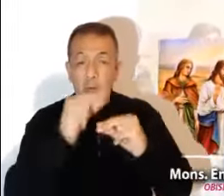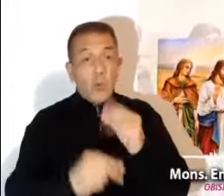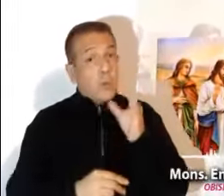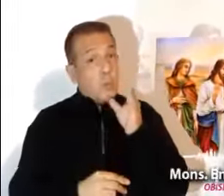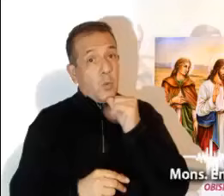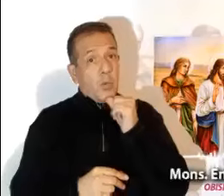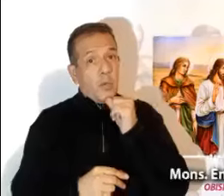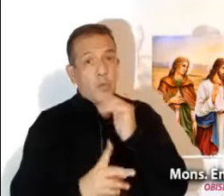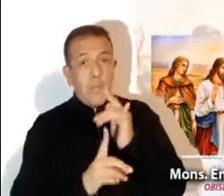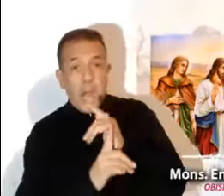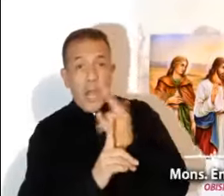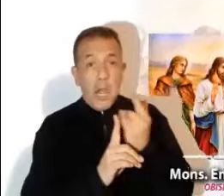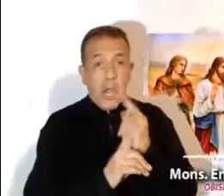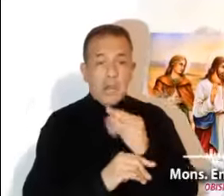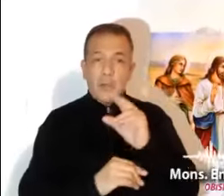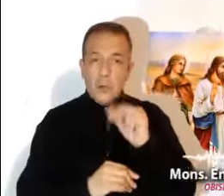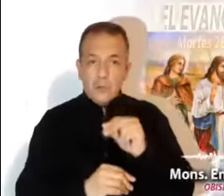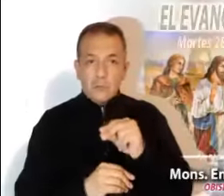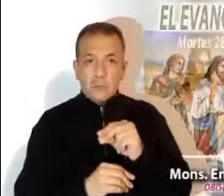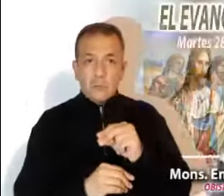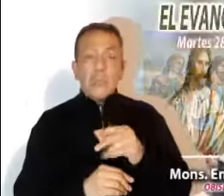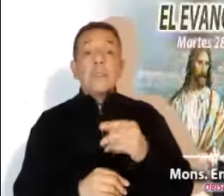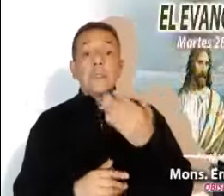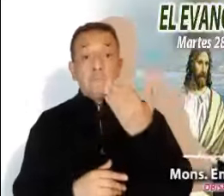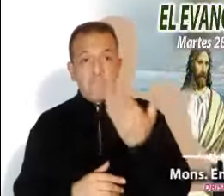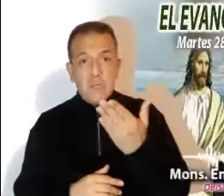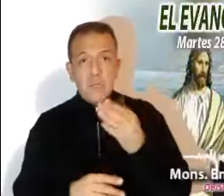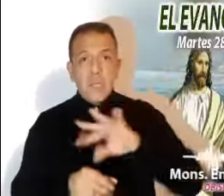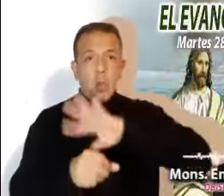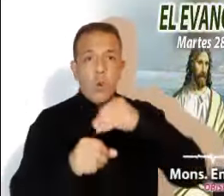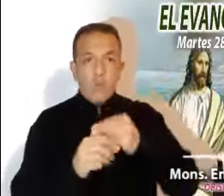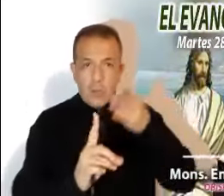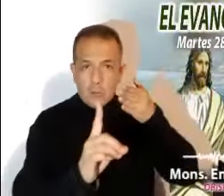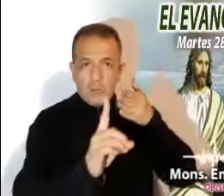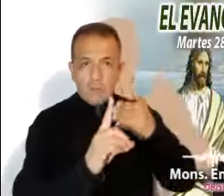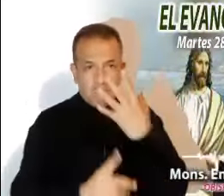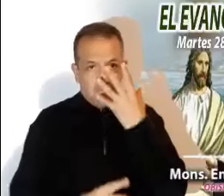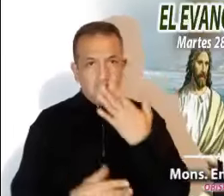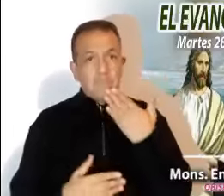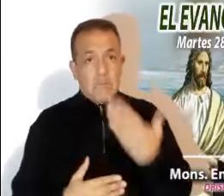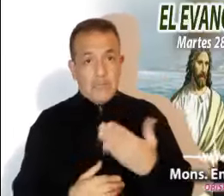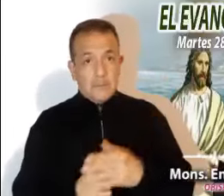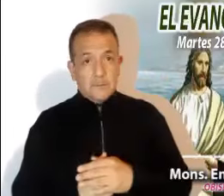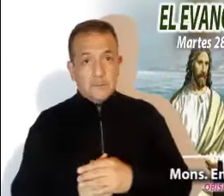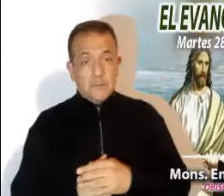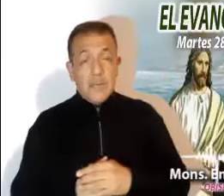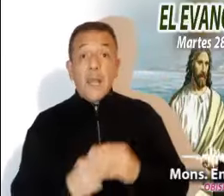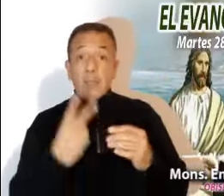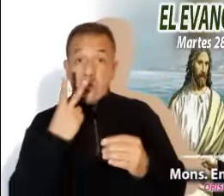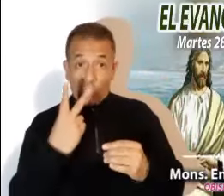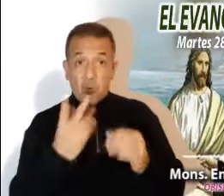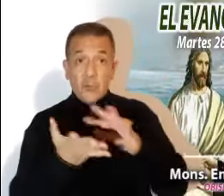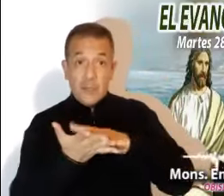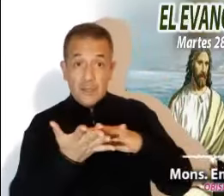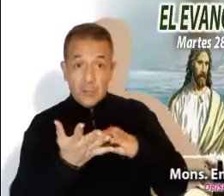se admiten ambigüedades ni conformismos, sino se exige una entrega completa. Así se